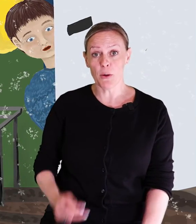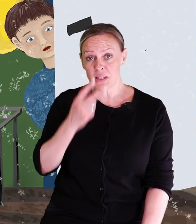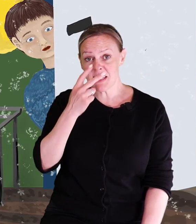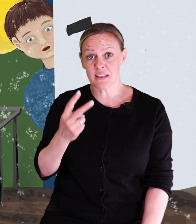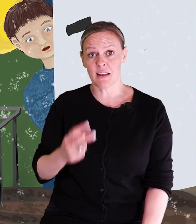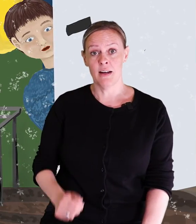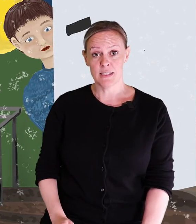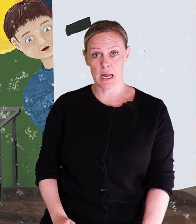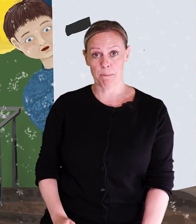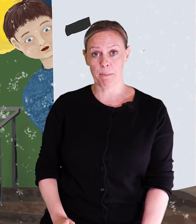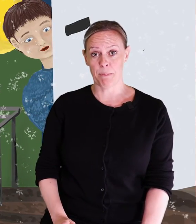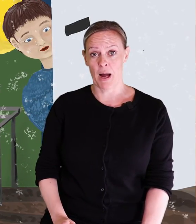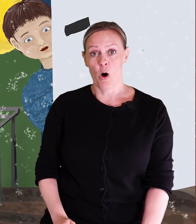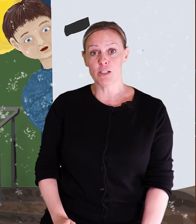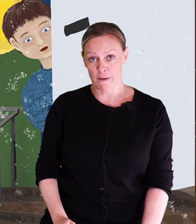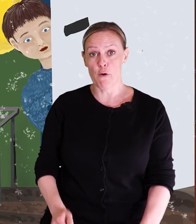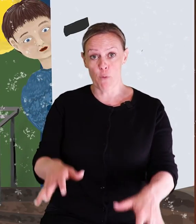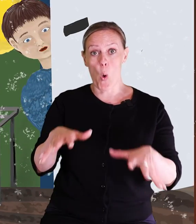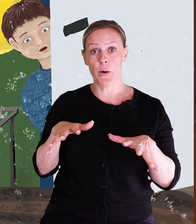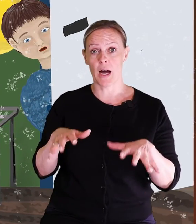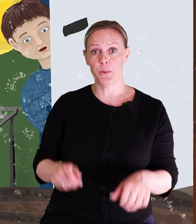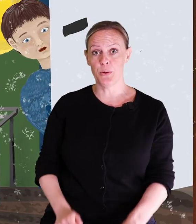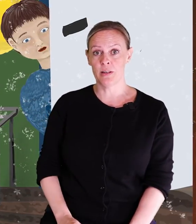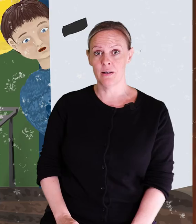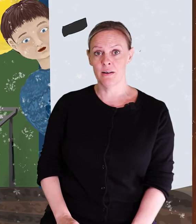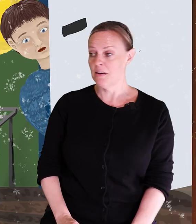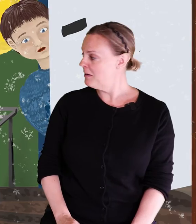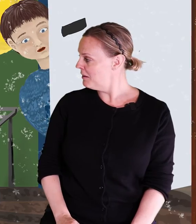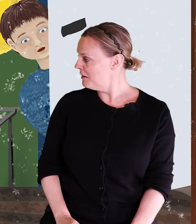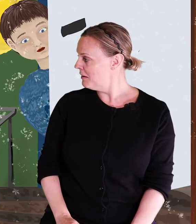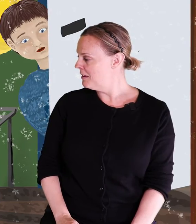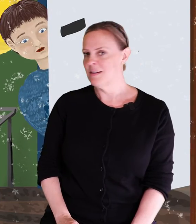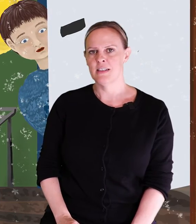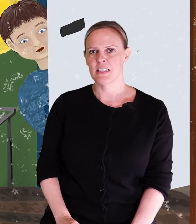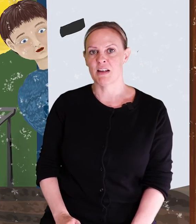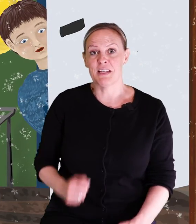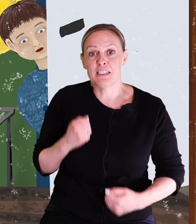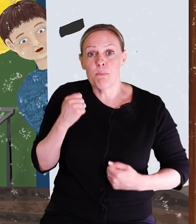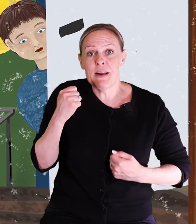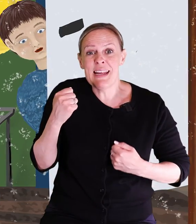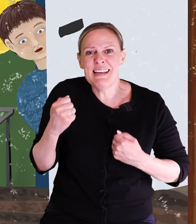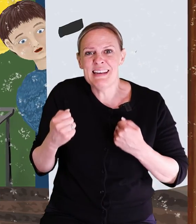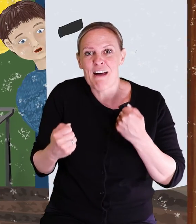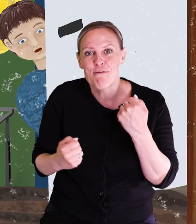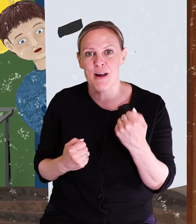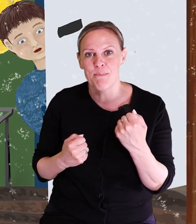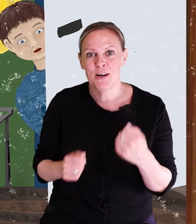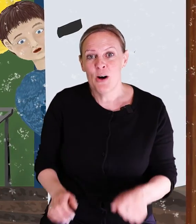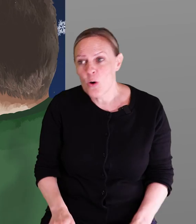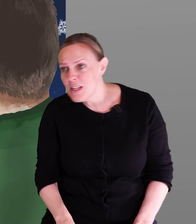kom och titta! Säger pappa och ser förvånad ut. Svante han springer fram och